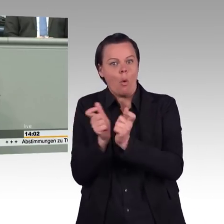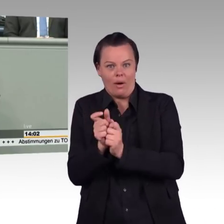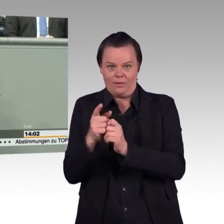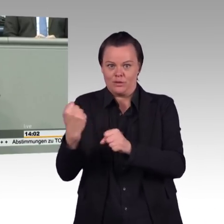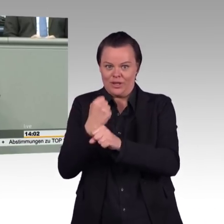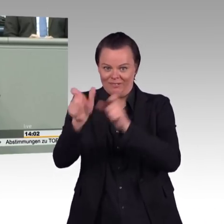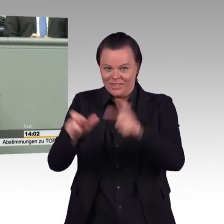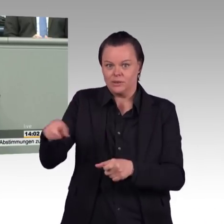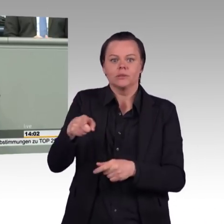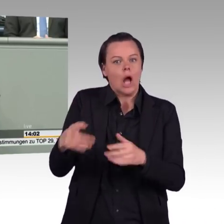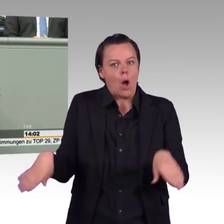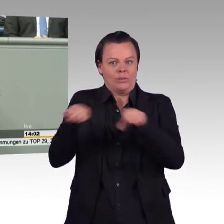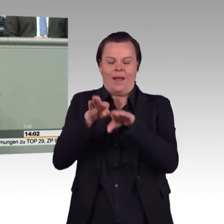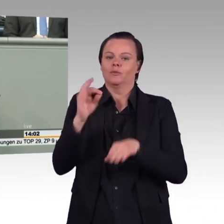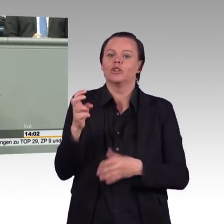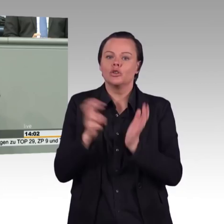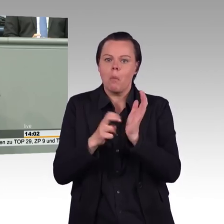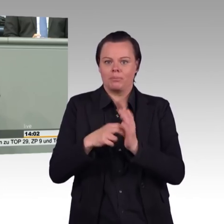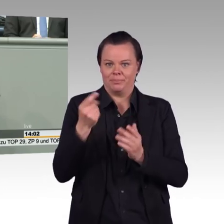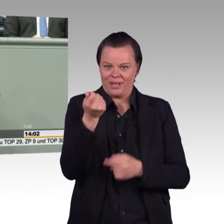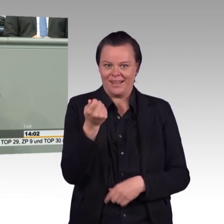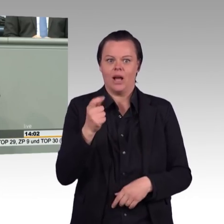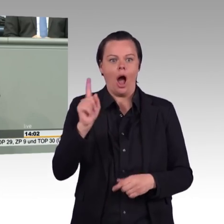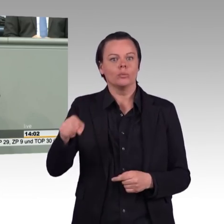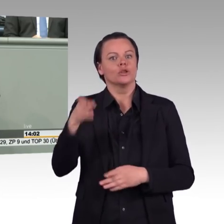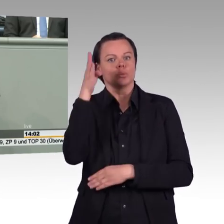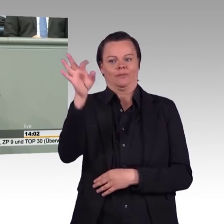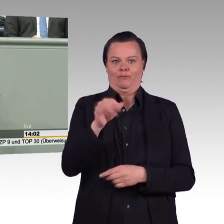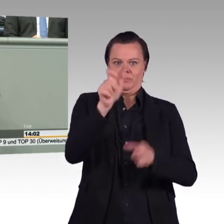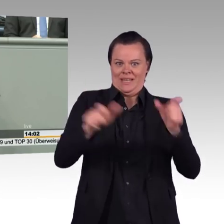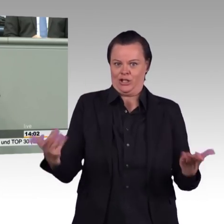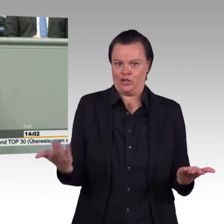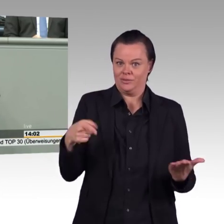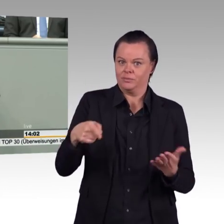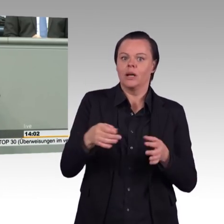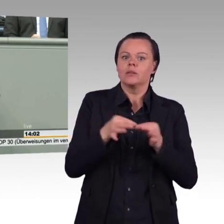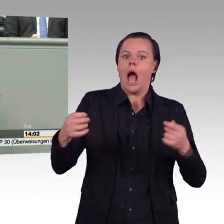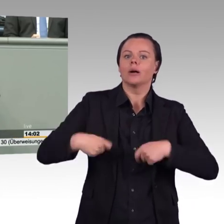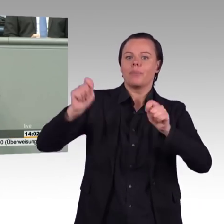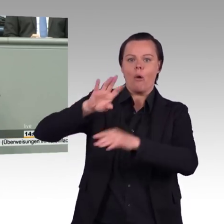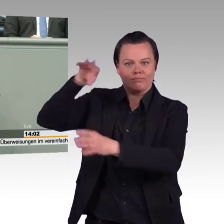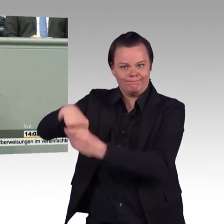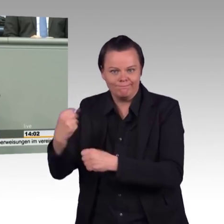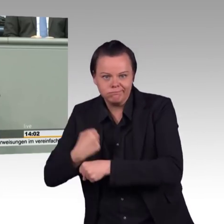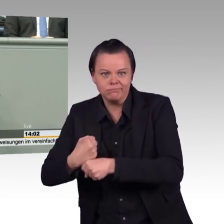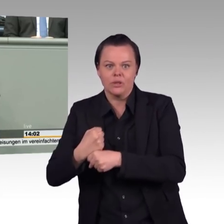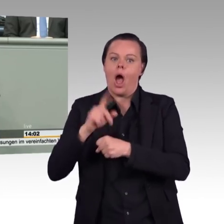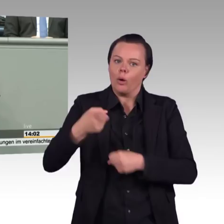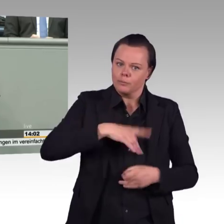Braunkohlerregionen zusammen Richtung Zukunft gehen und dafür sorgen, dass die Menschen, die da beschäftigt sind, zukünftig auch gute Arbeitsplätze haben,